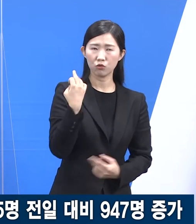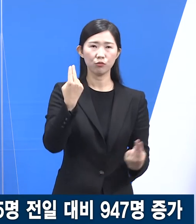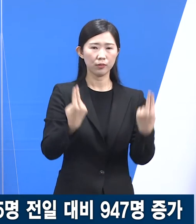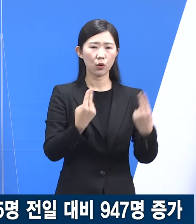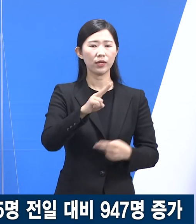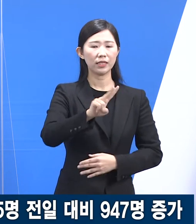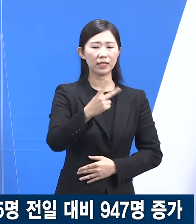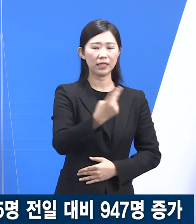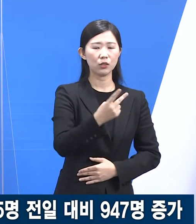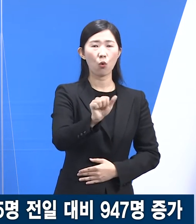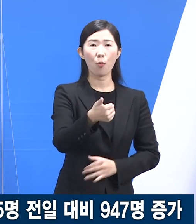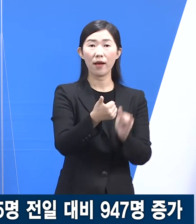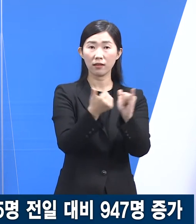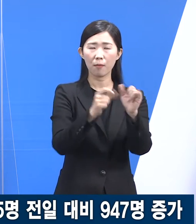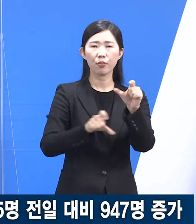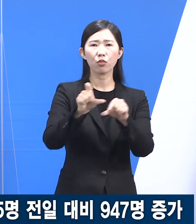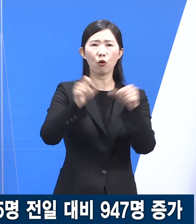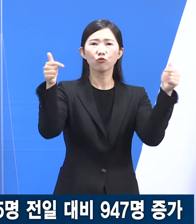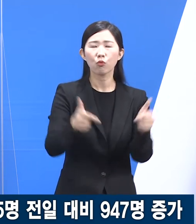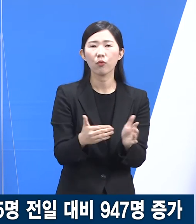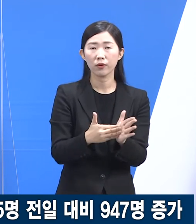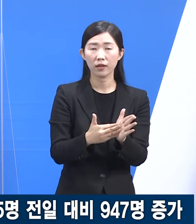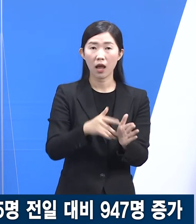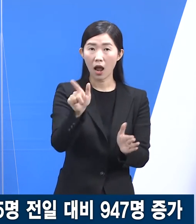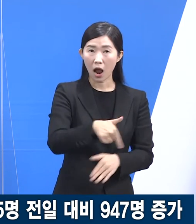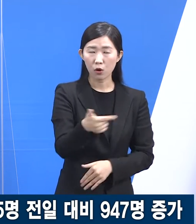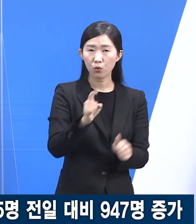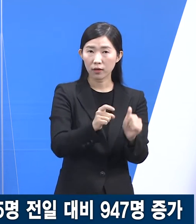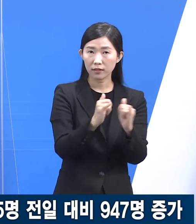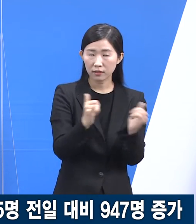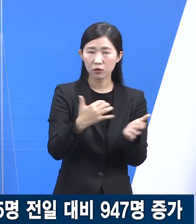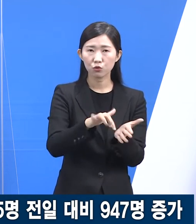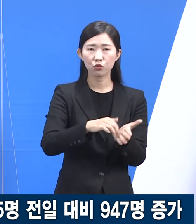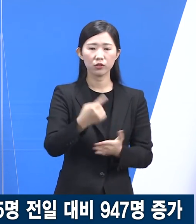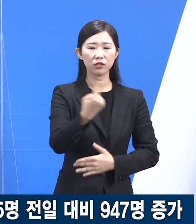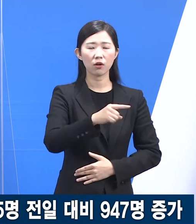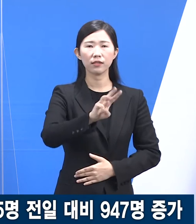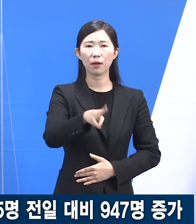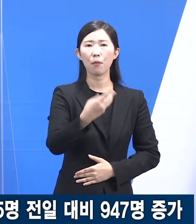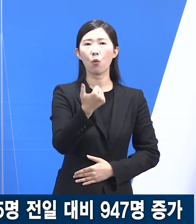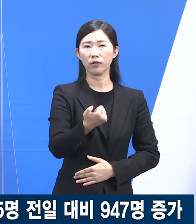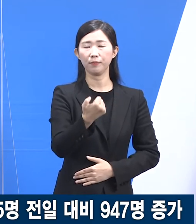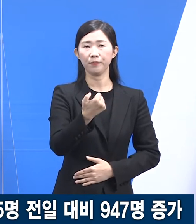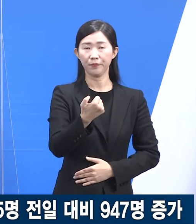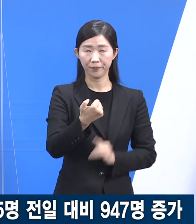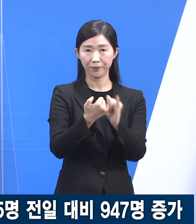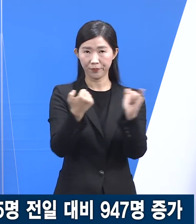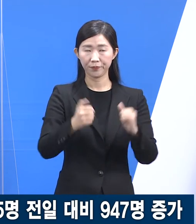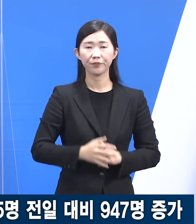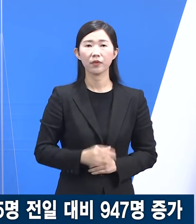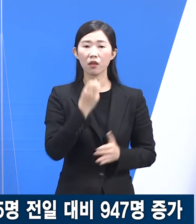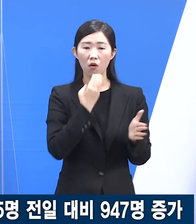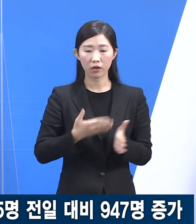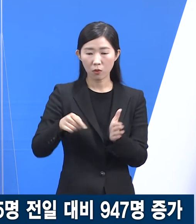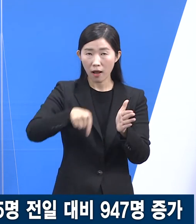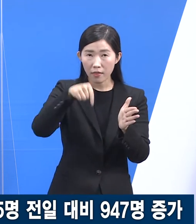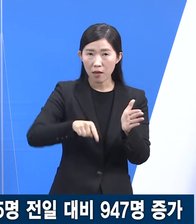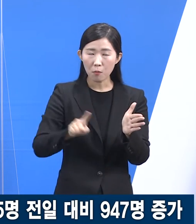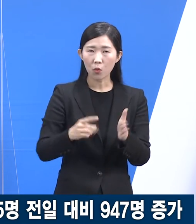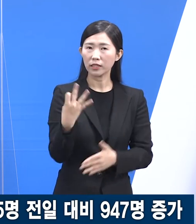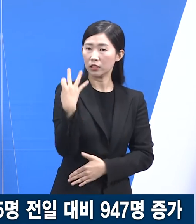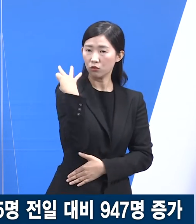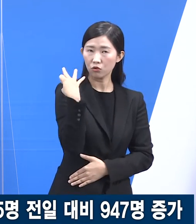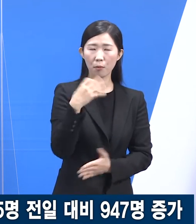감소하였으며 하루 평균 확진자는 1353명입니다. 도내 확진자는 2주 전 약